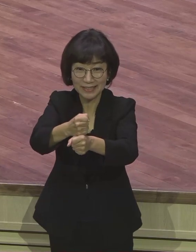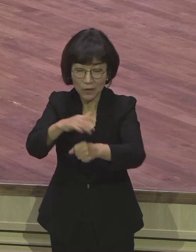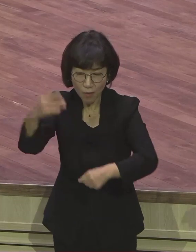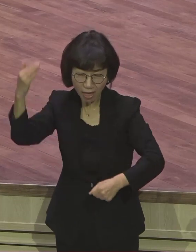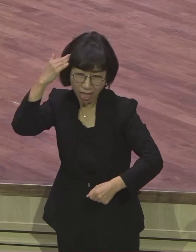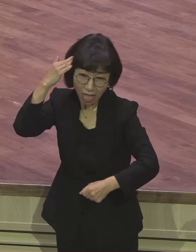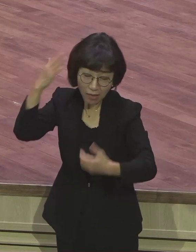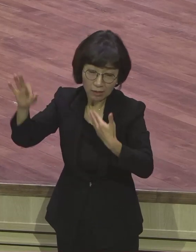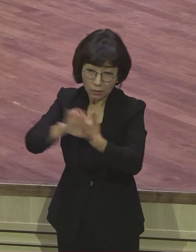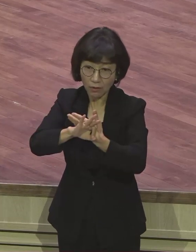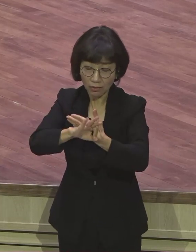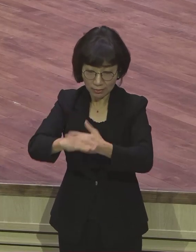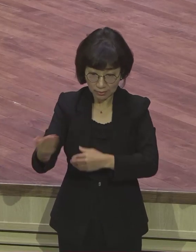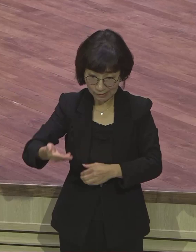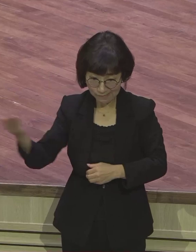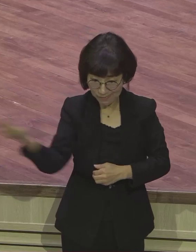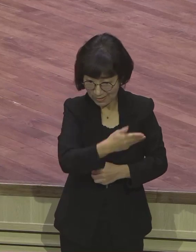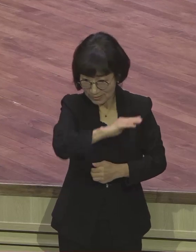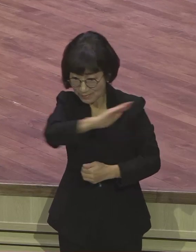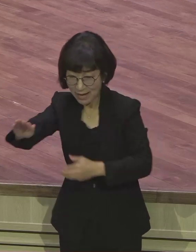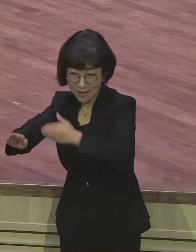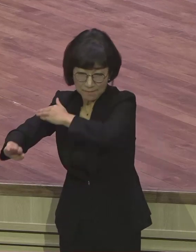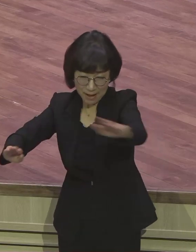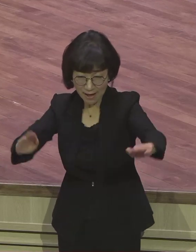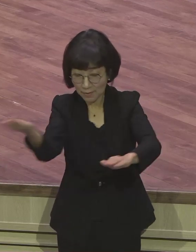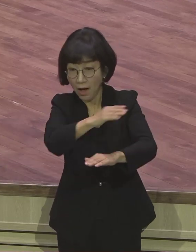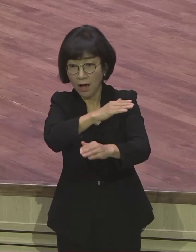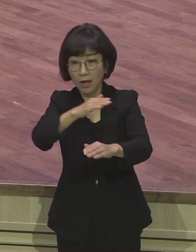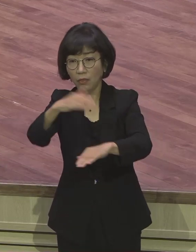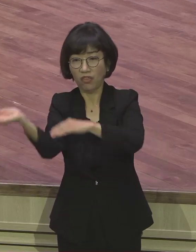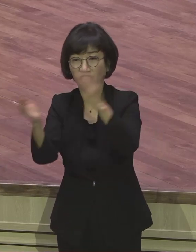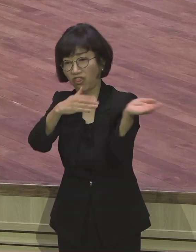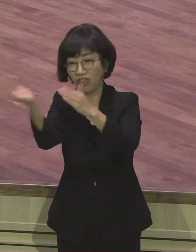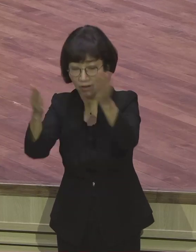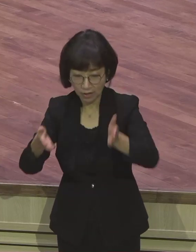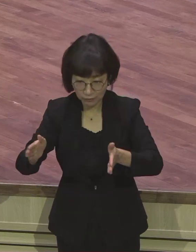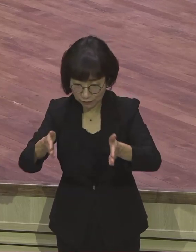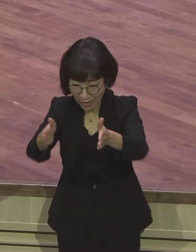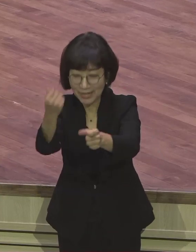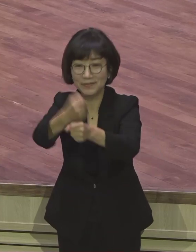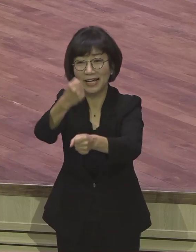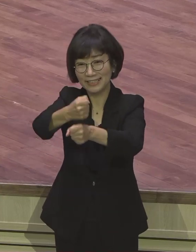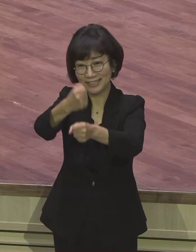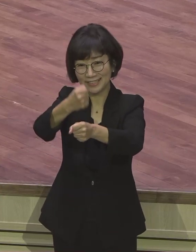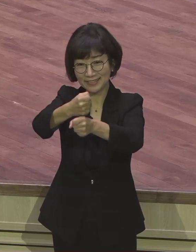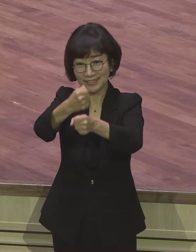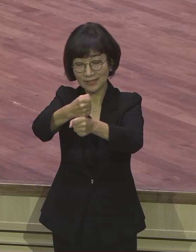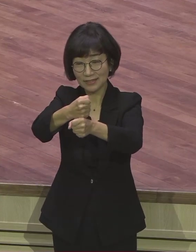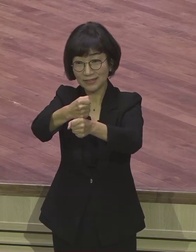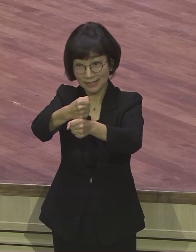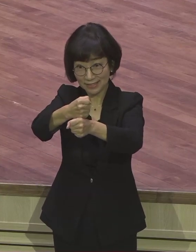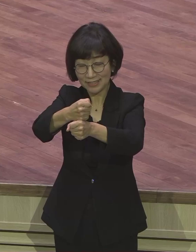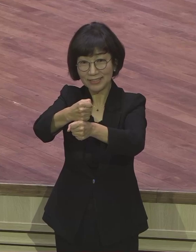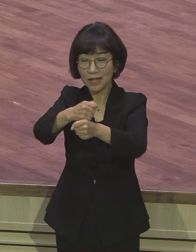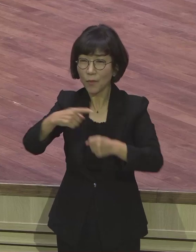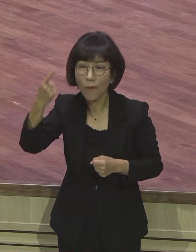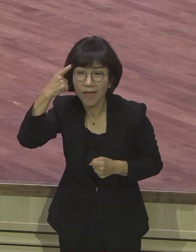있으면 그것을 다 해치고 나가서 길을 연다. 그런 의미예요. 당시 로마